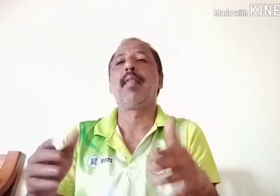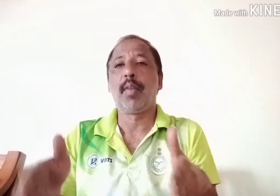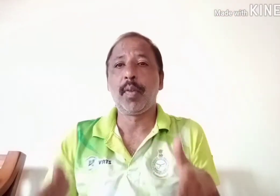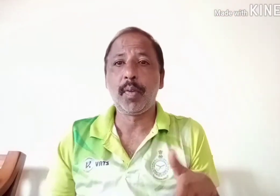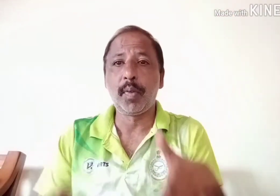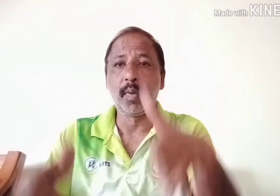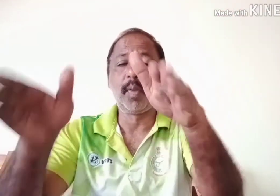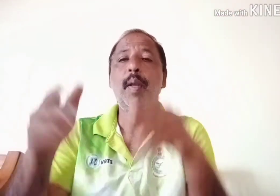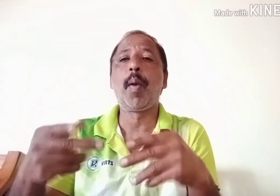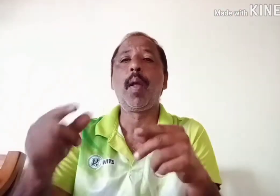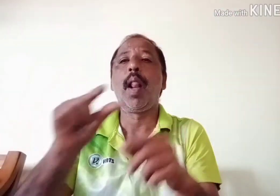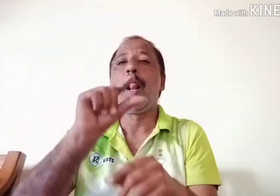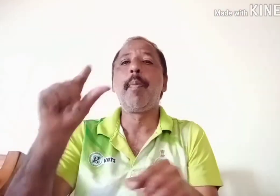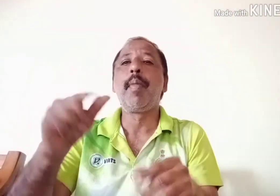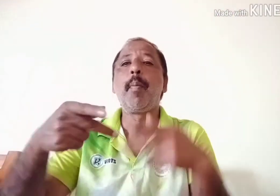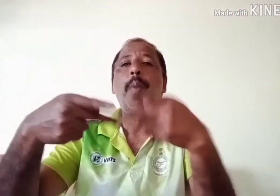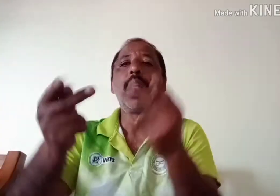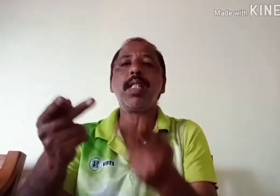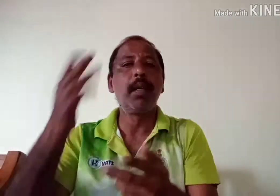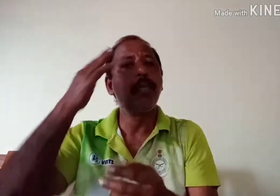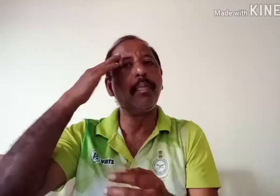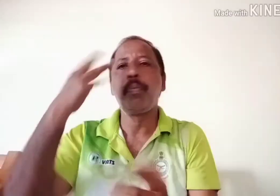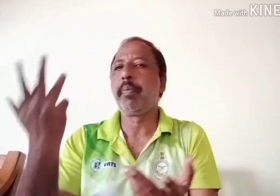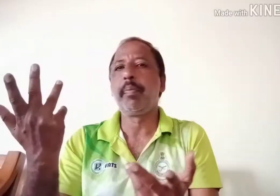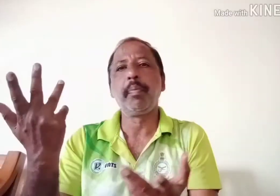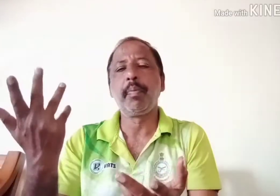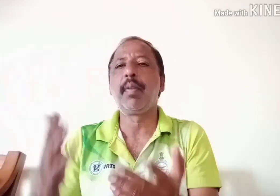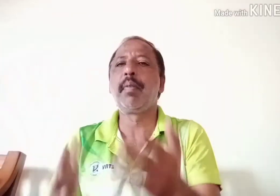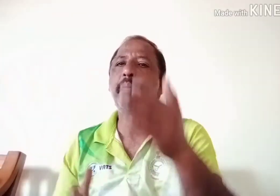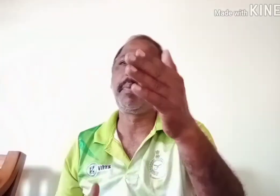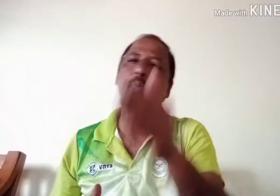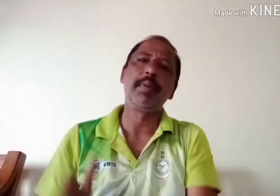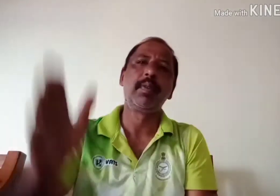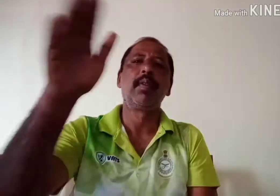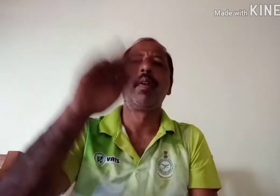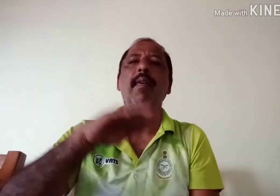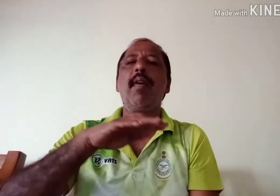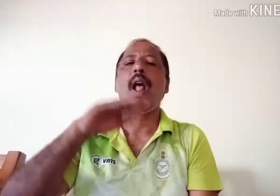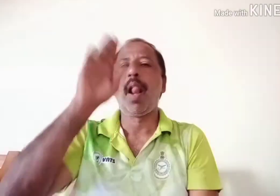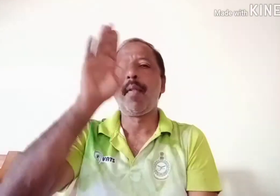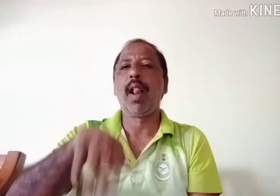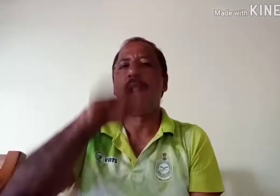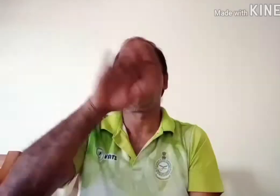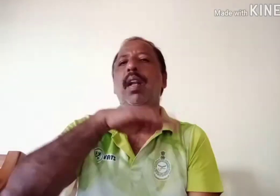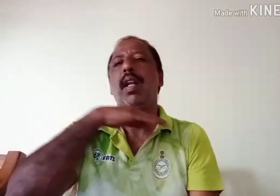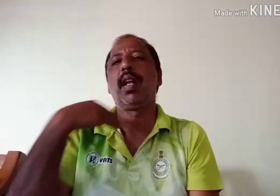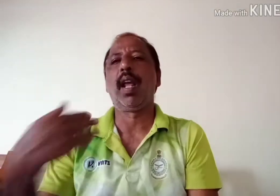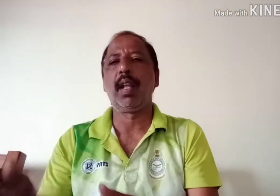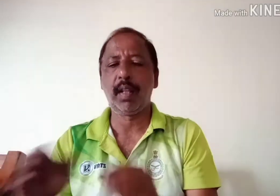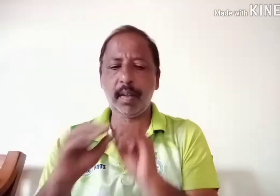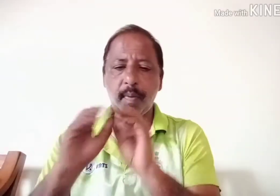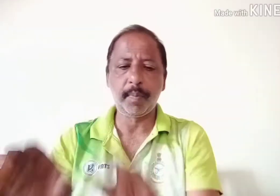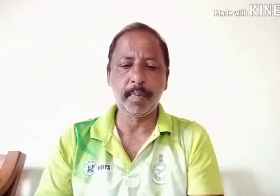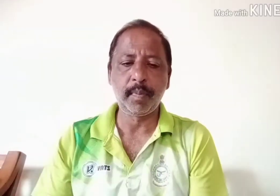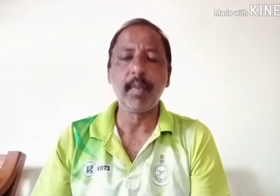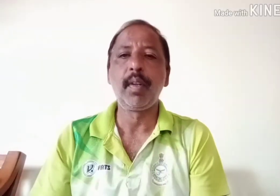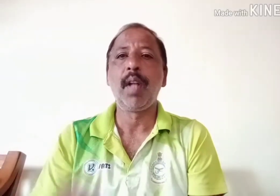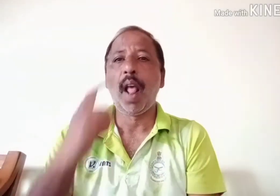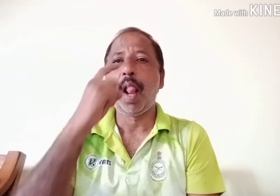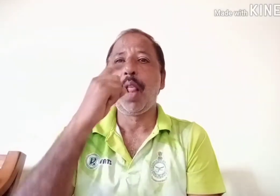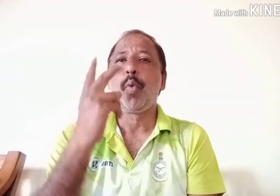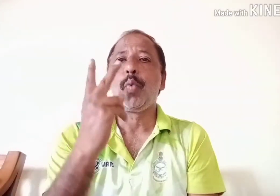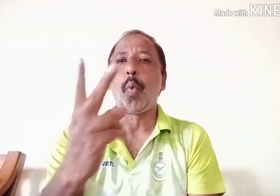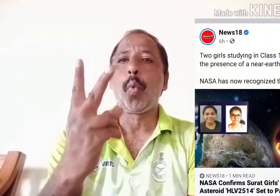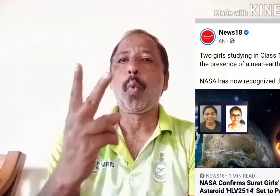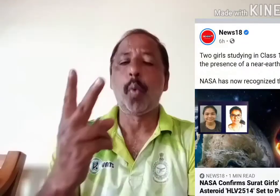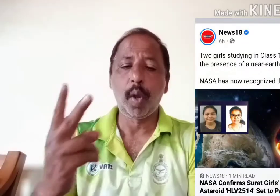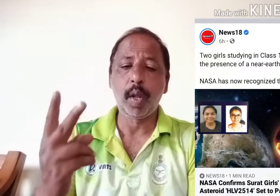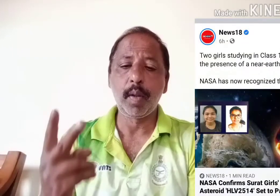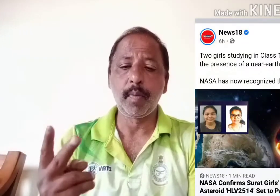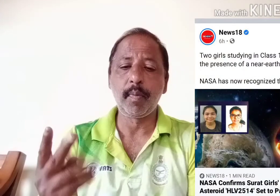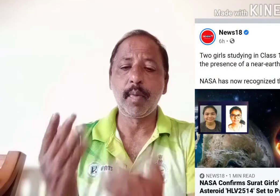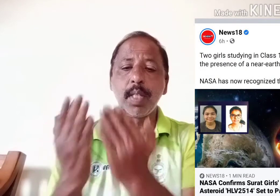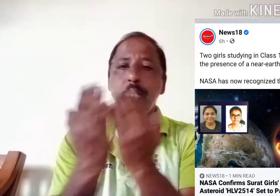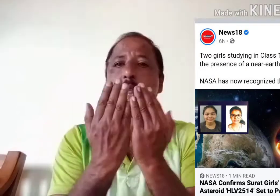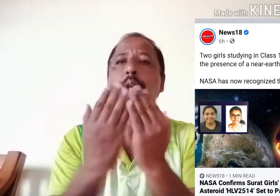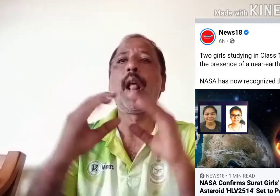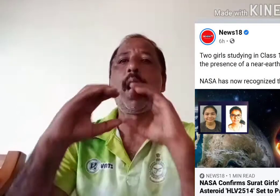आव